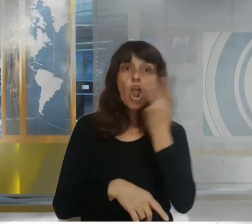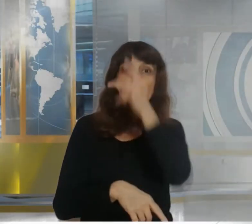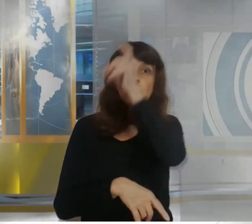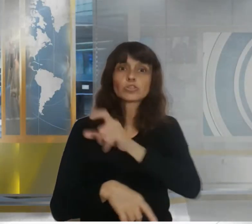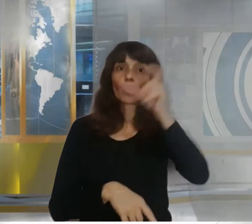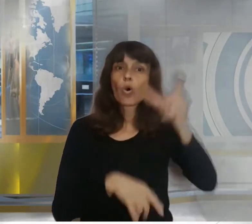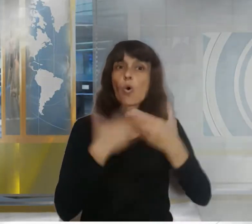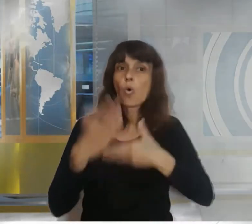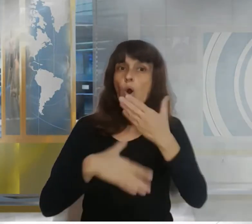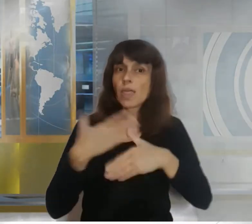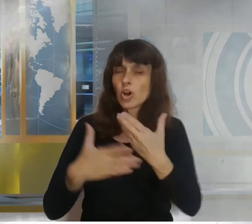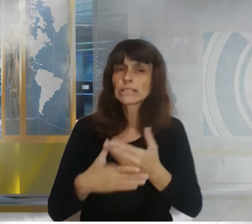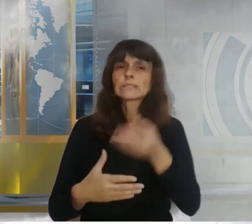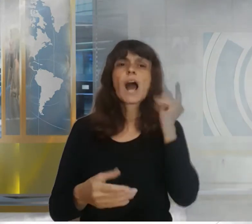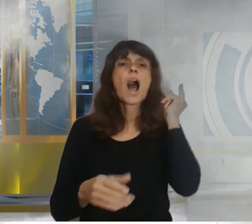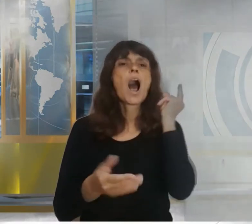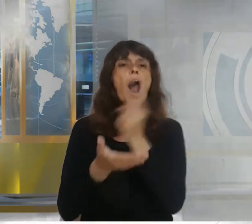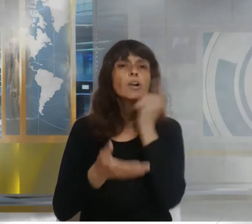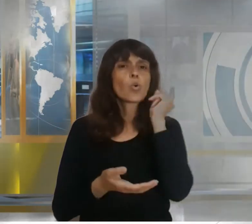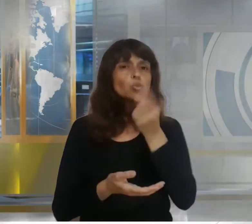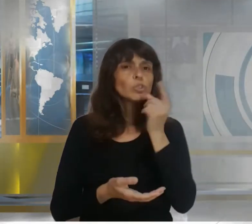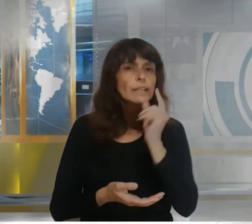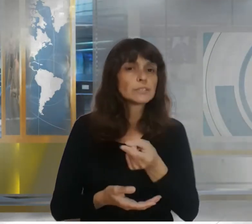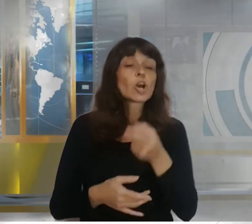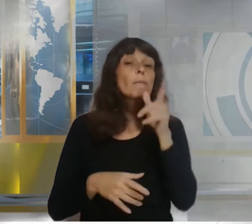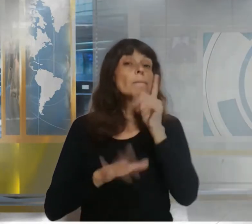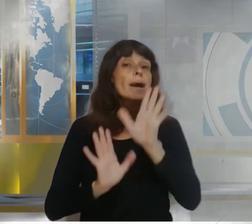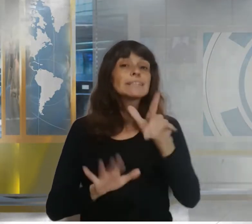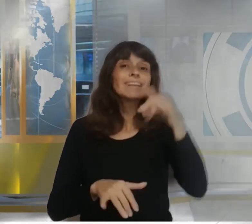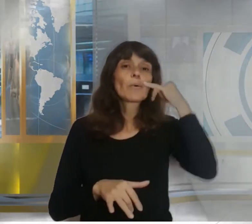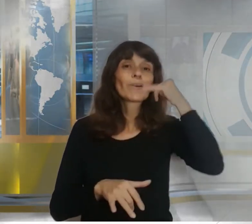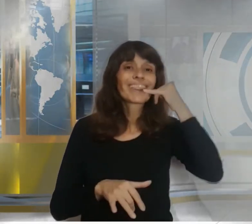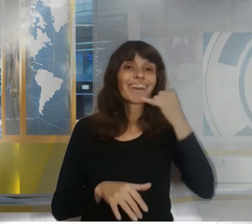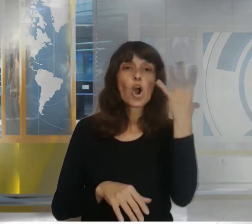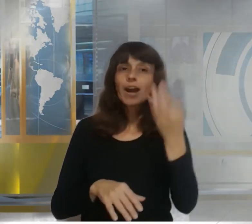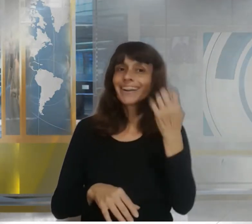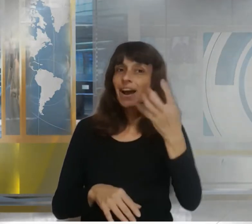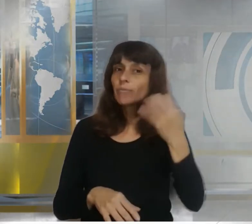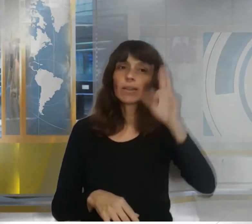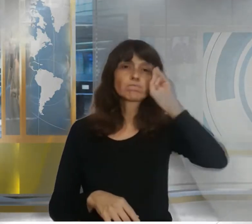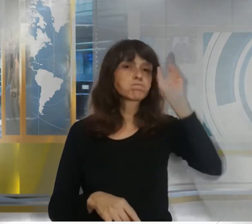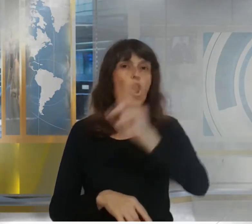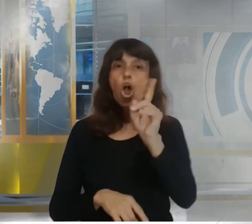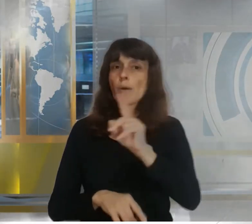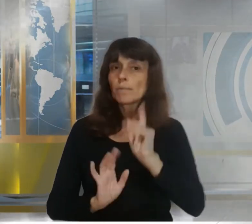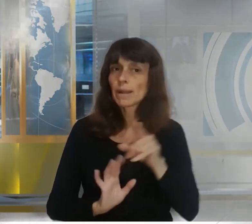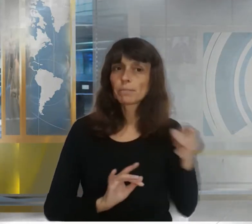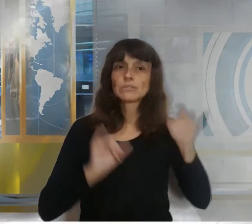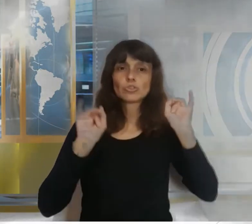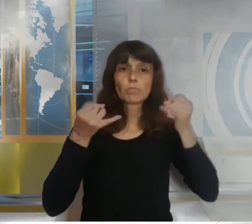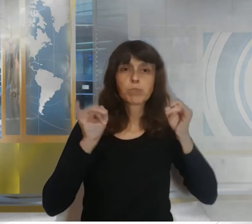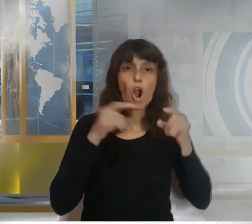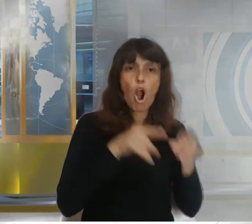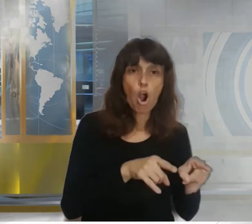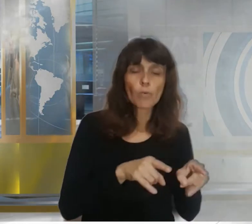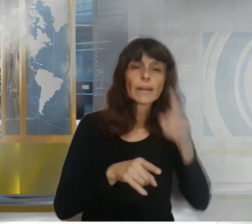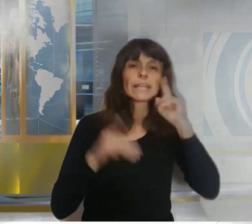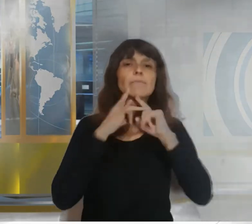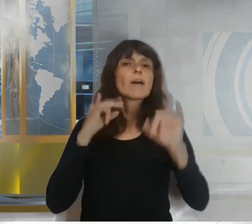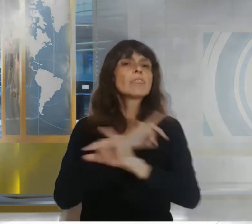que el video fue grabado sin el consentimiento de la víctima y difundido posteriormente por las redes sociales hasta